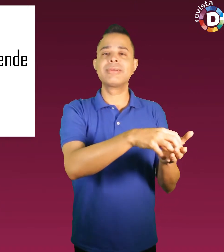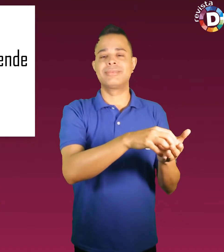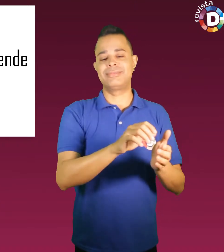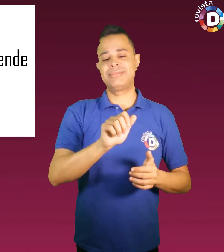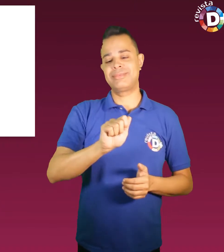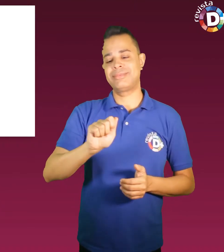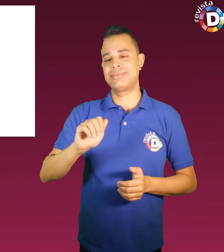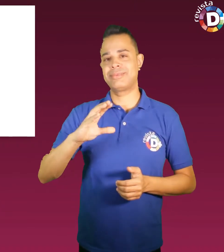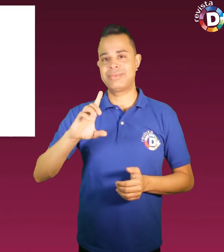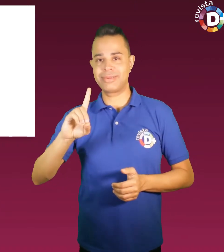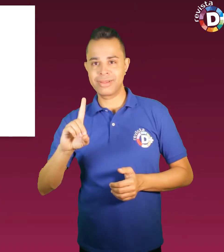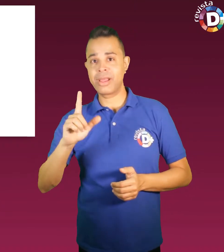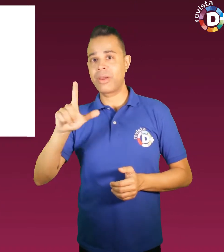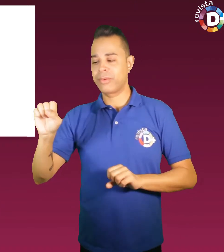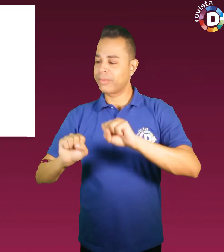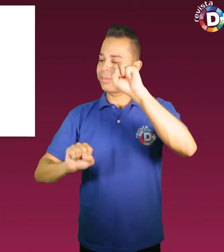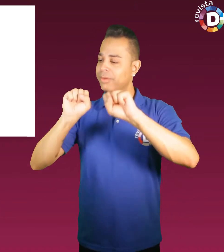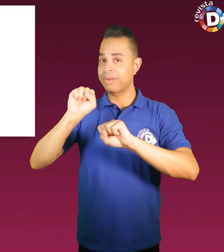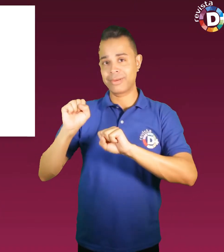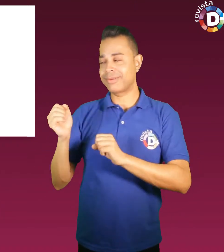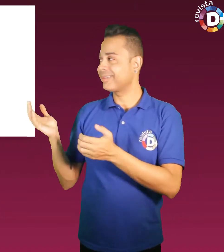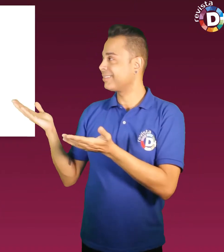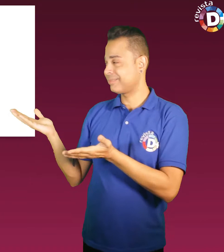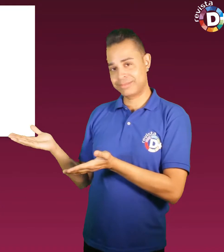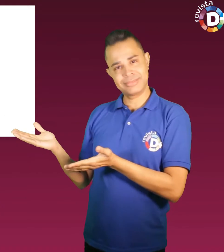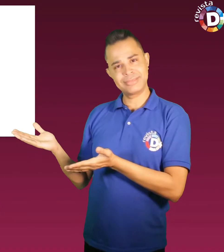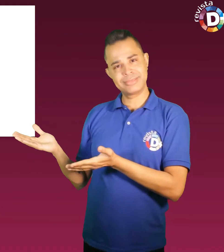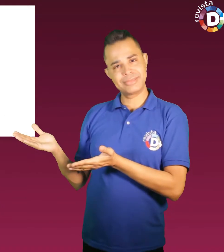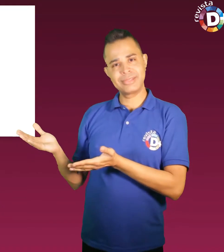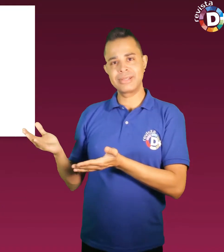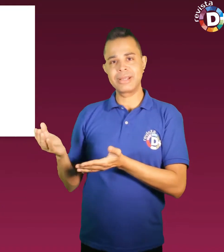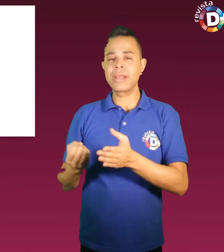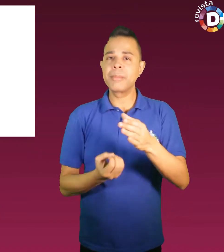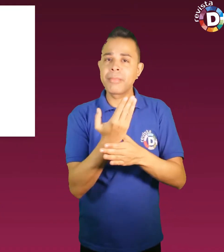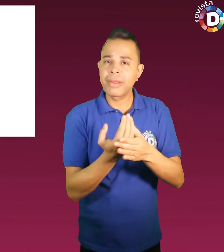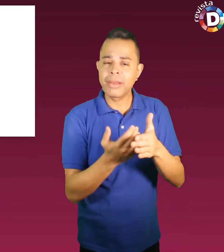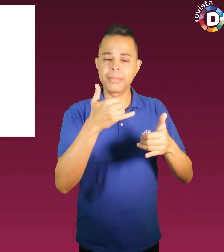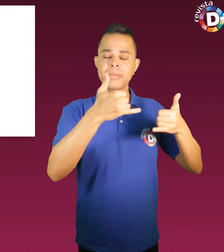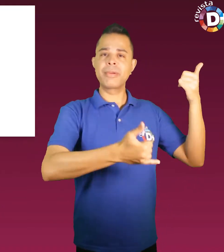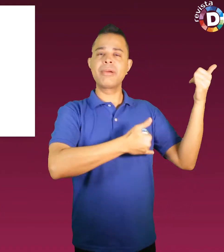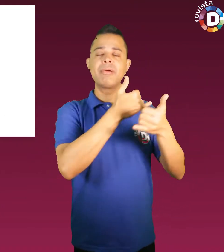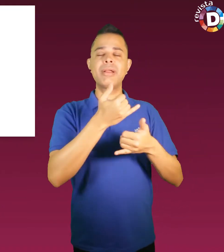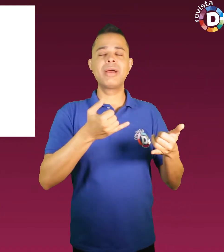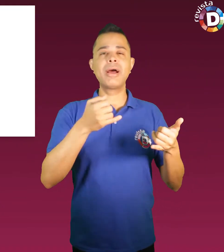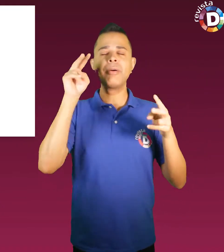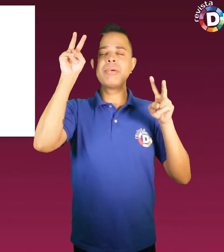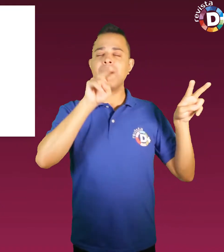e da estandarte reabilitação, que produzem brinquedos de integração sensorial